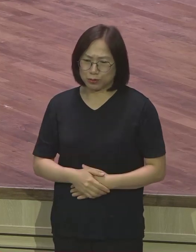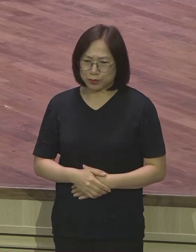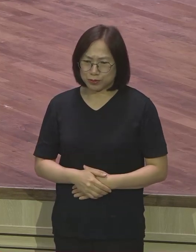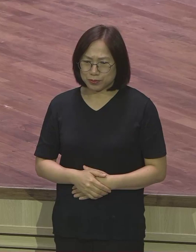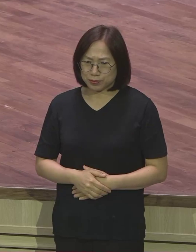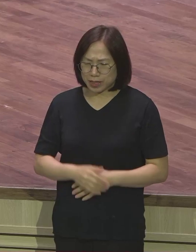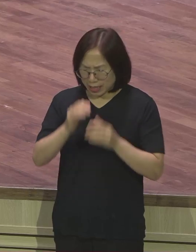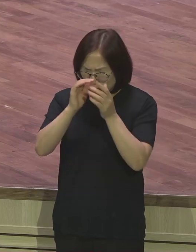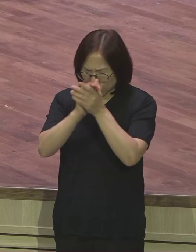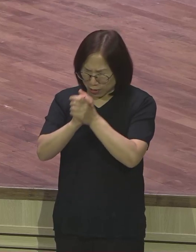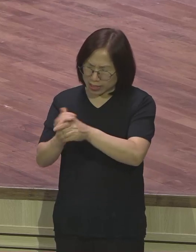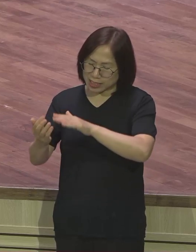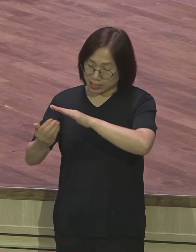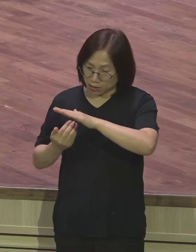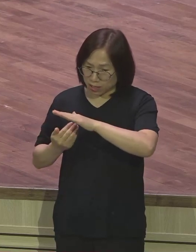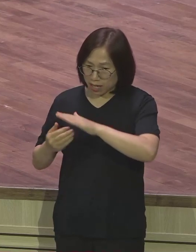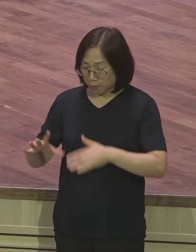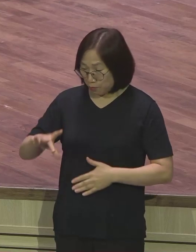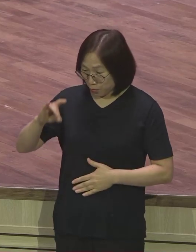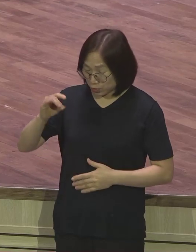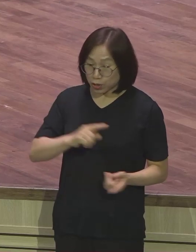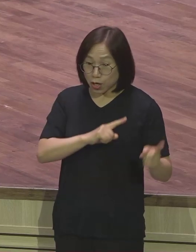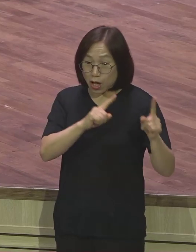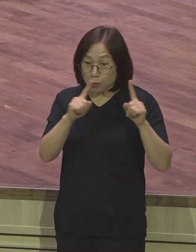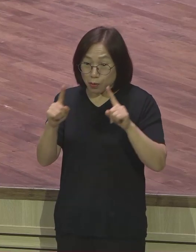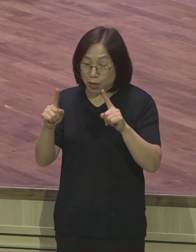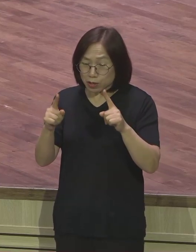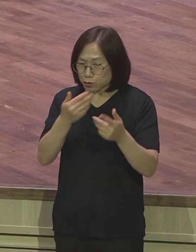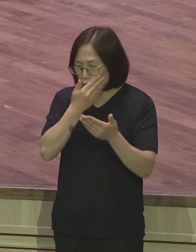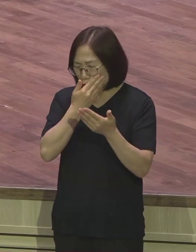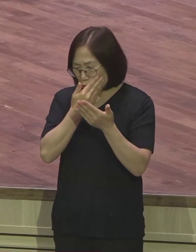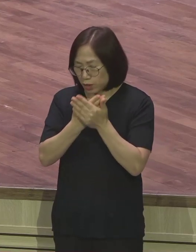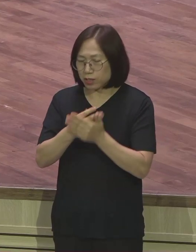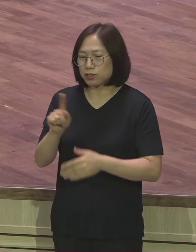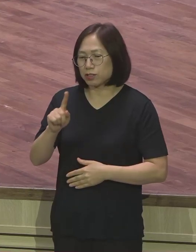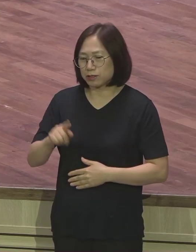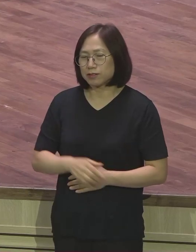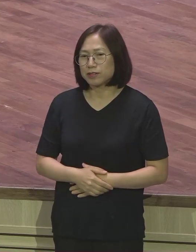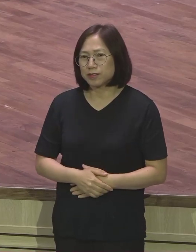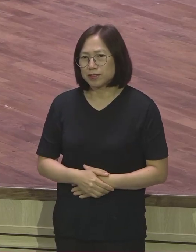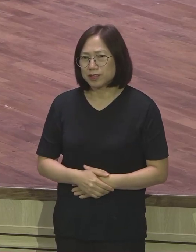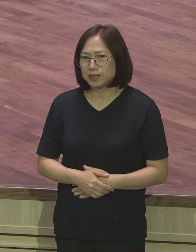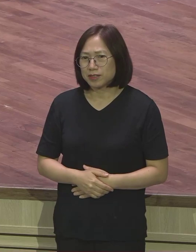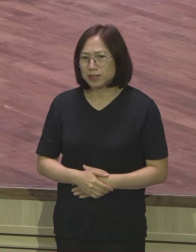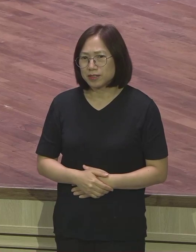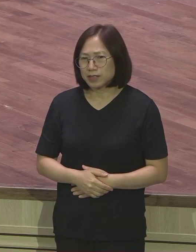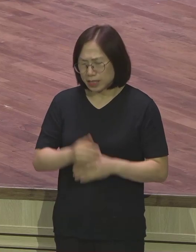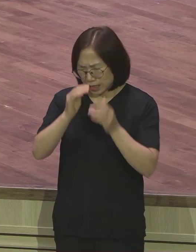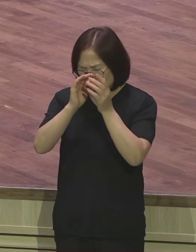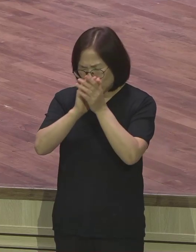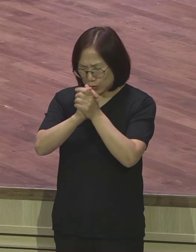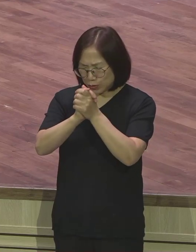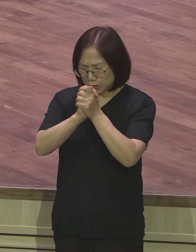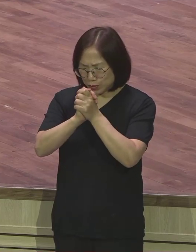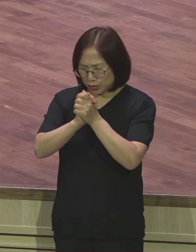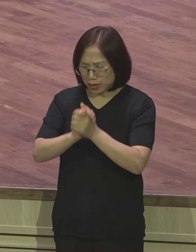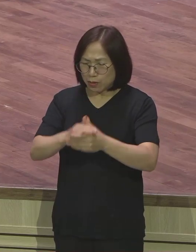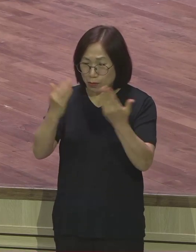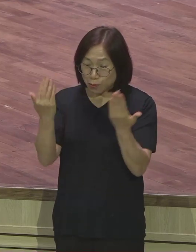기도하기 전에 먼저 회복해야 될 중요한 것이 있습니다. 기도는 모든 종교에서 다 합니다.